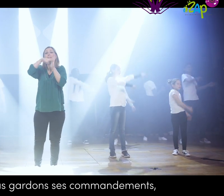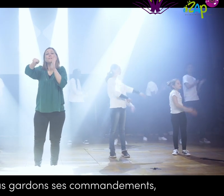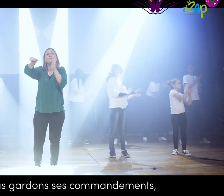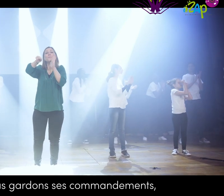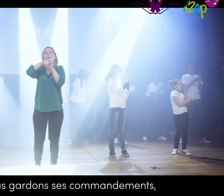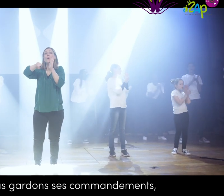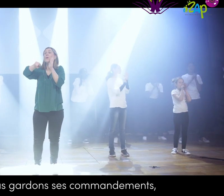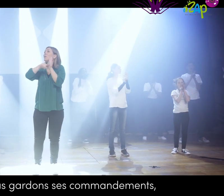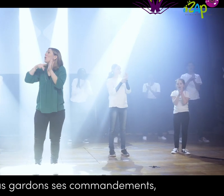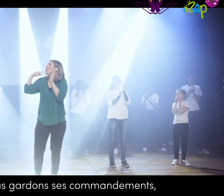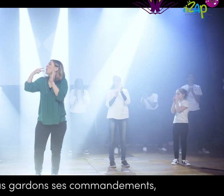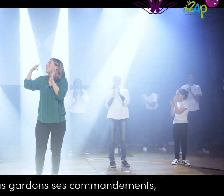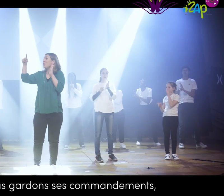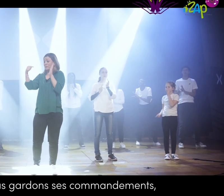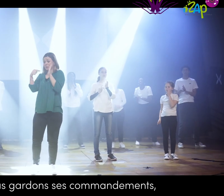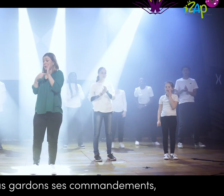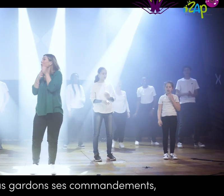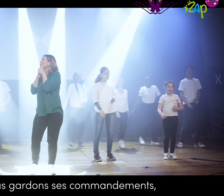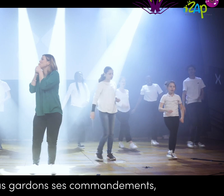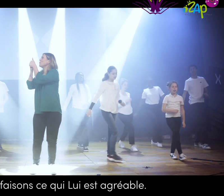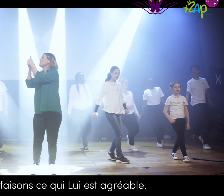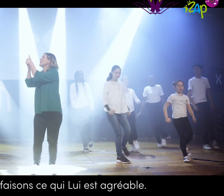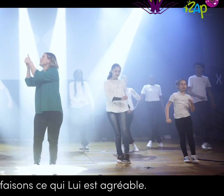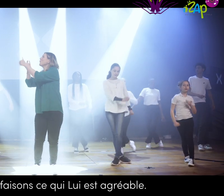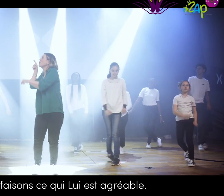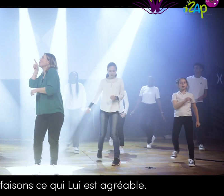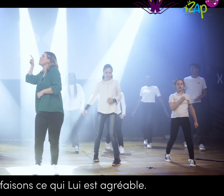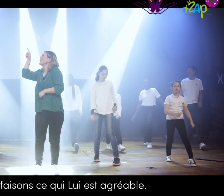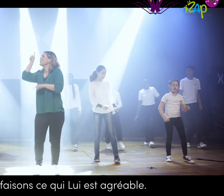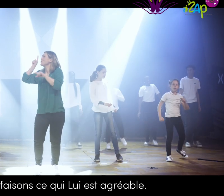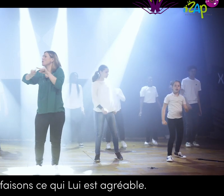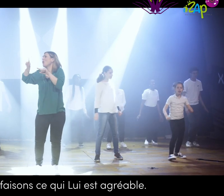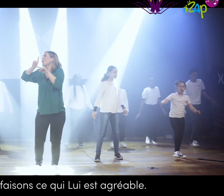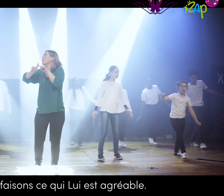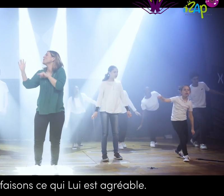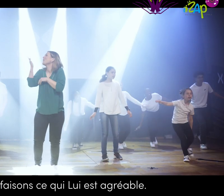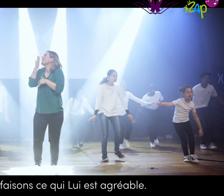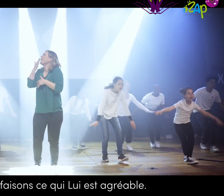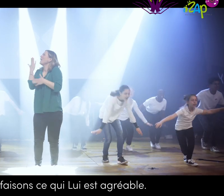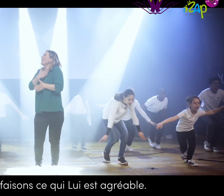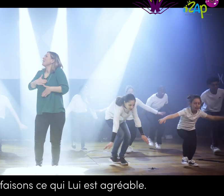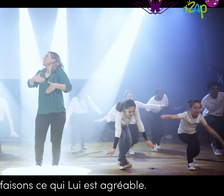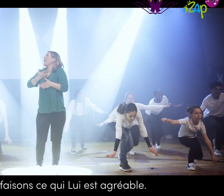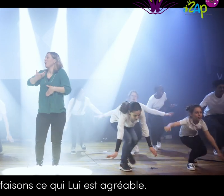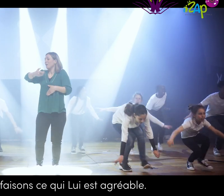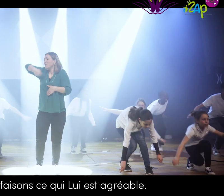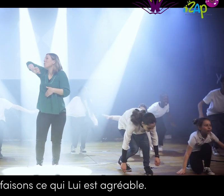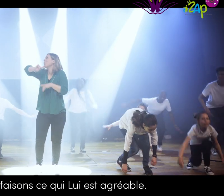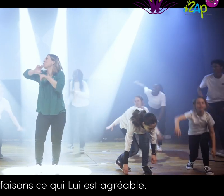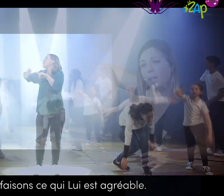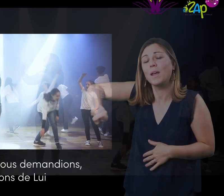ses commandements Et que nous faisons ce qui lui est